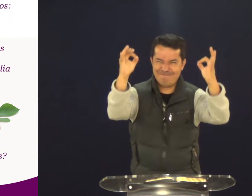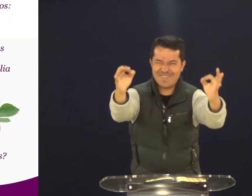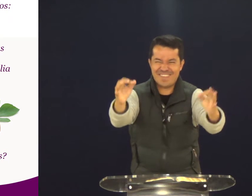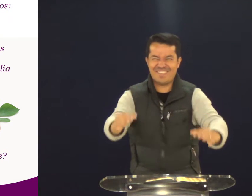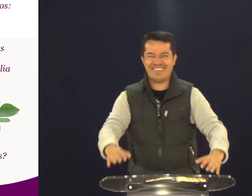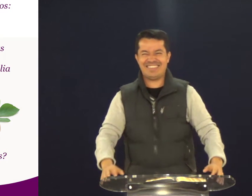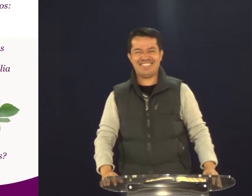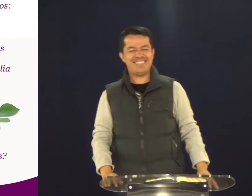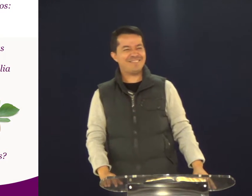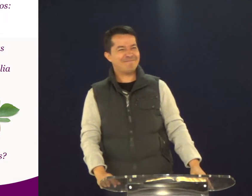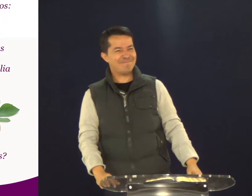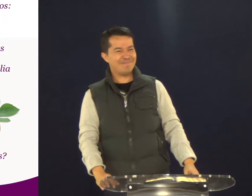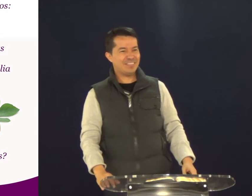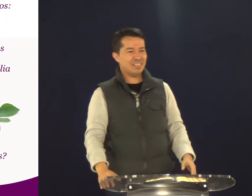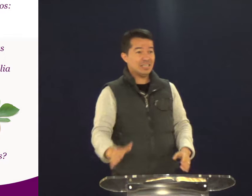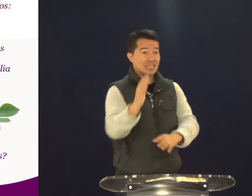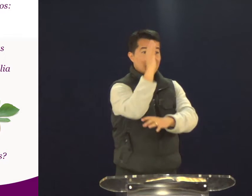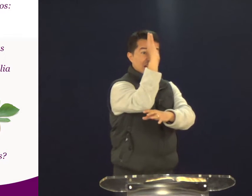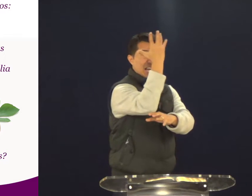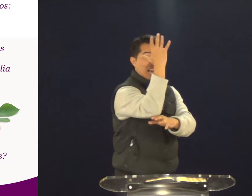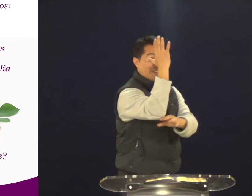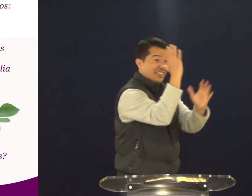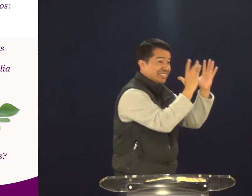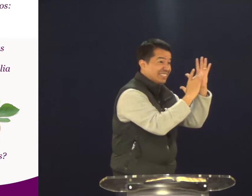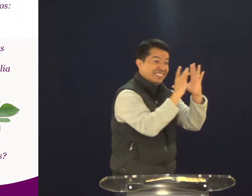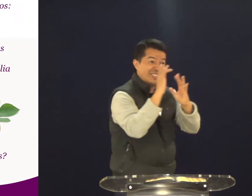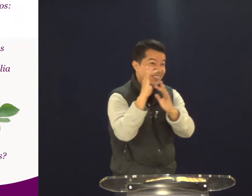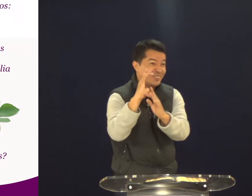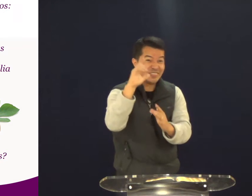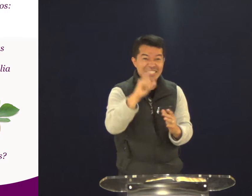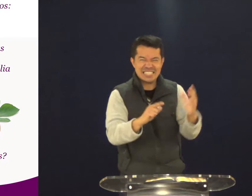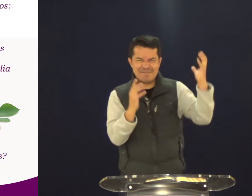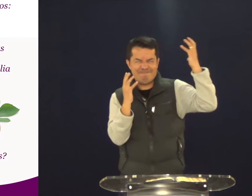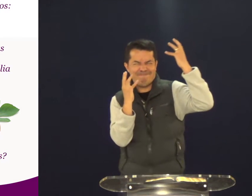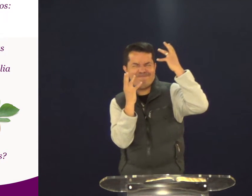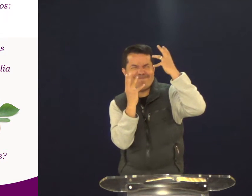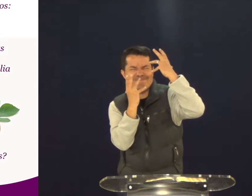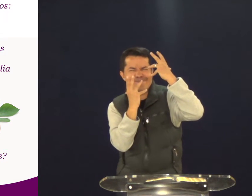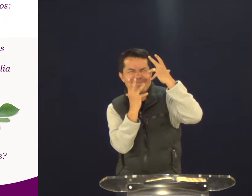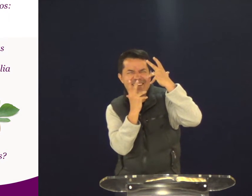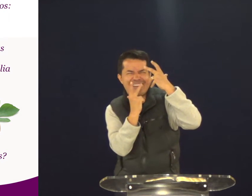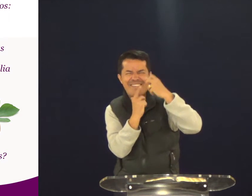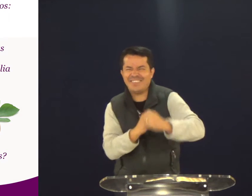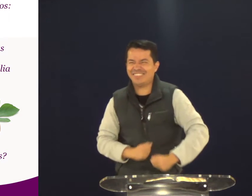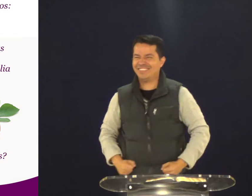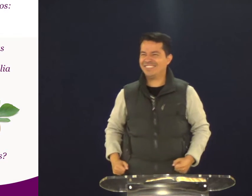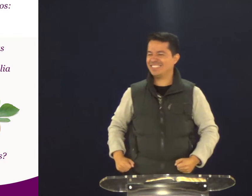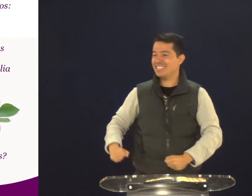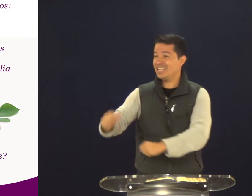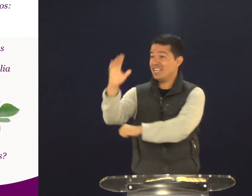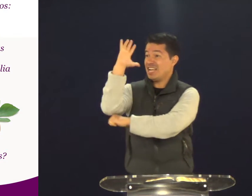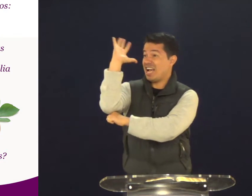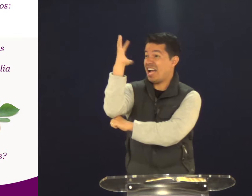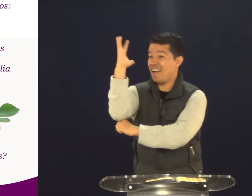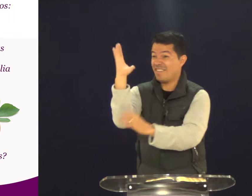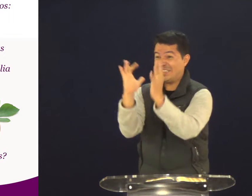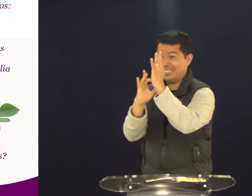Ela é perfeita. Essa árvore que é Jesus é maravilhosa. Essa